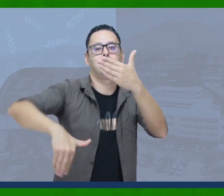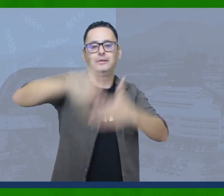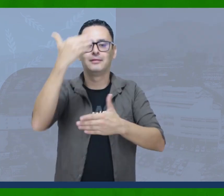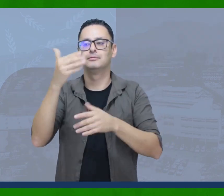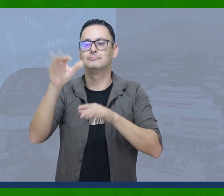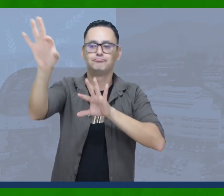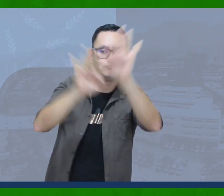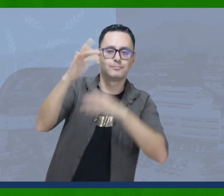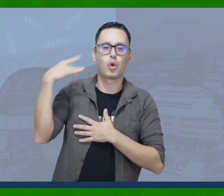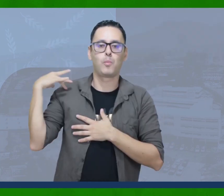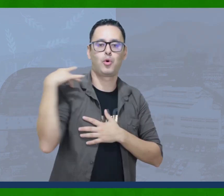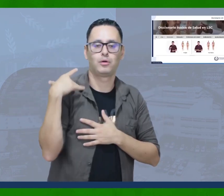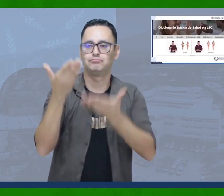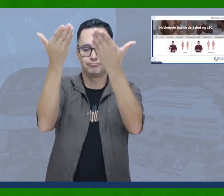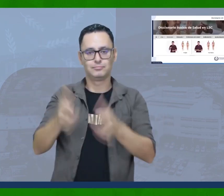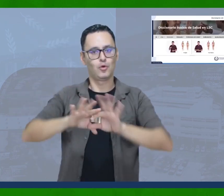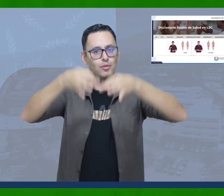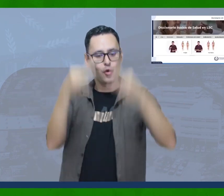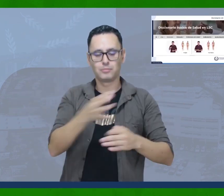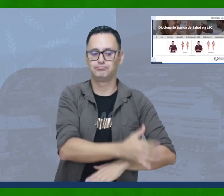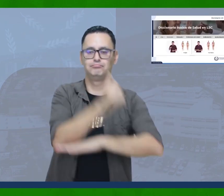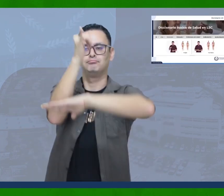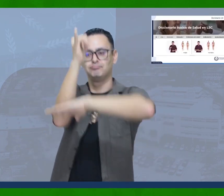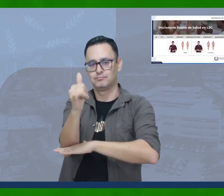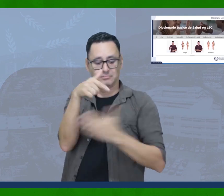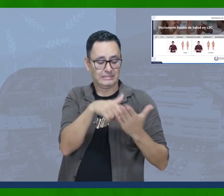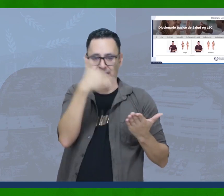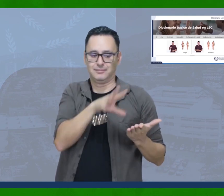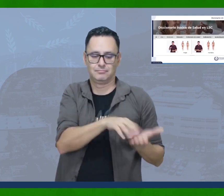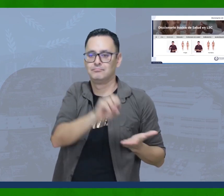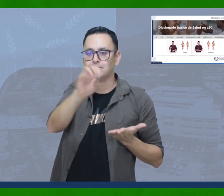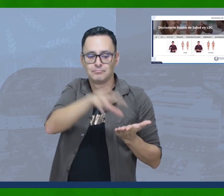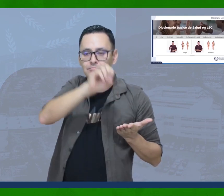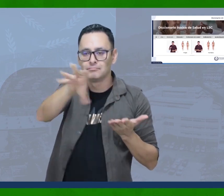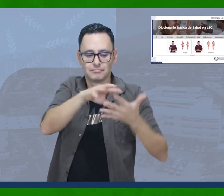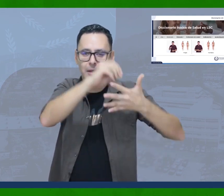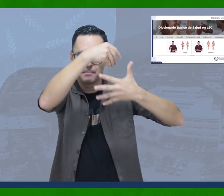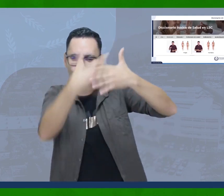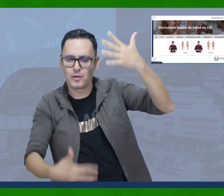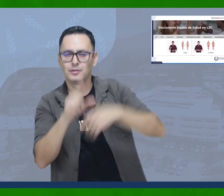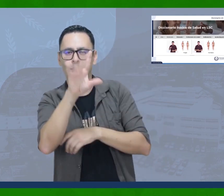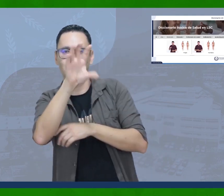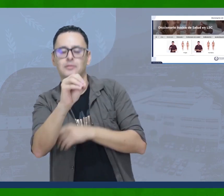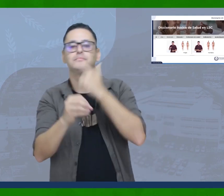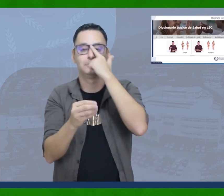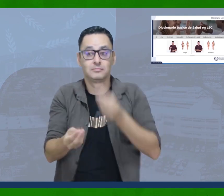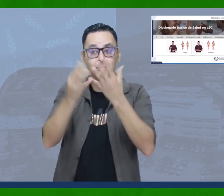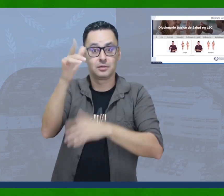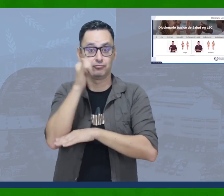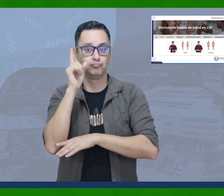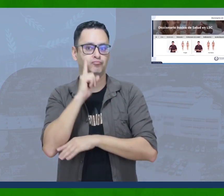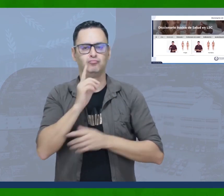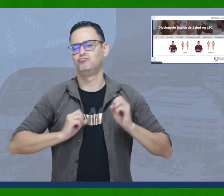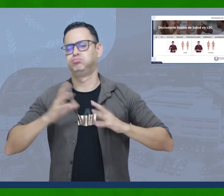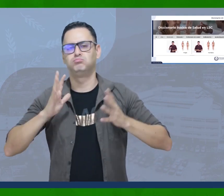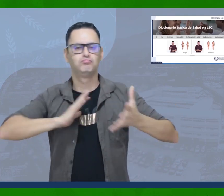Luego, se entra en la etapa de elección de los modelos para realizar la grabación final de estas